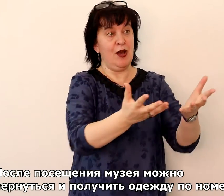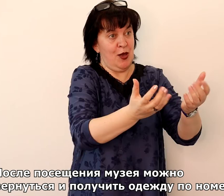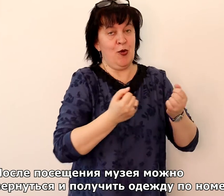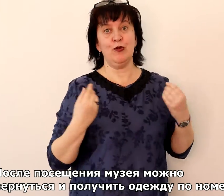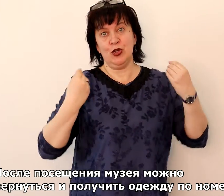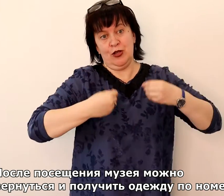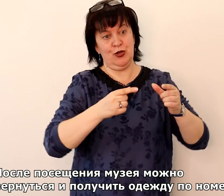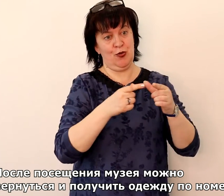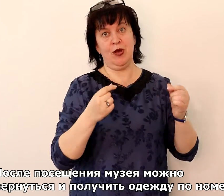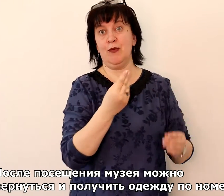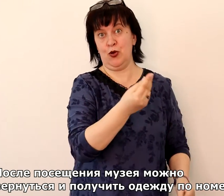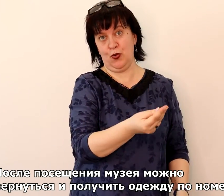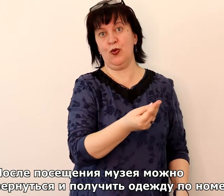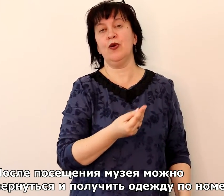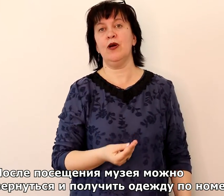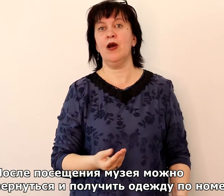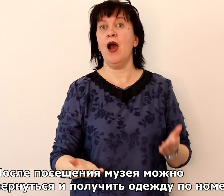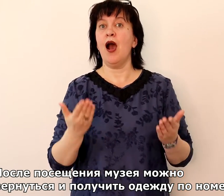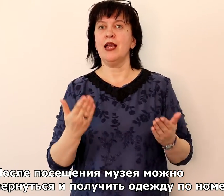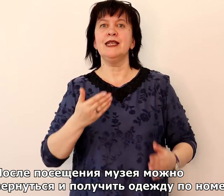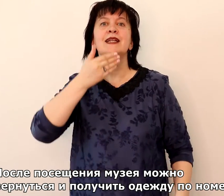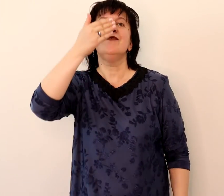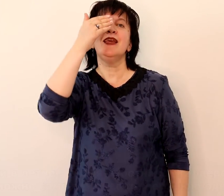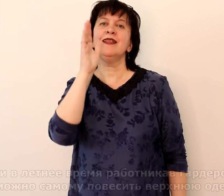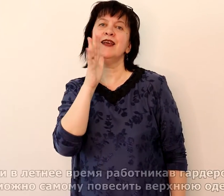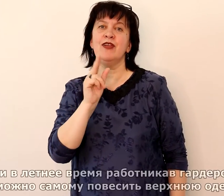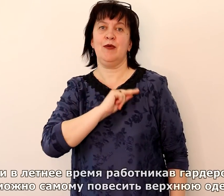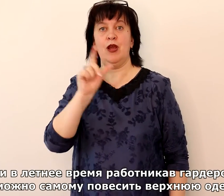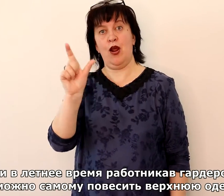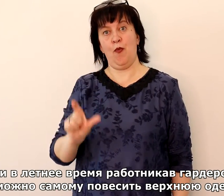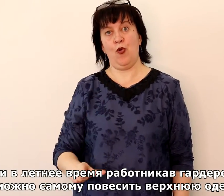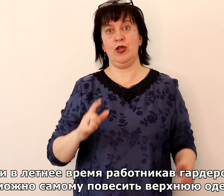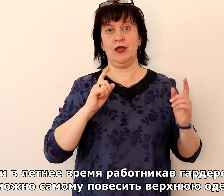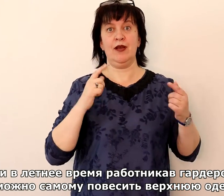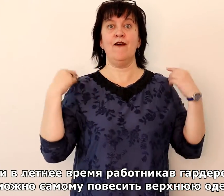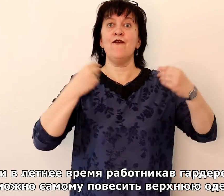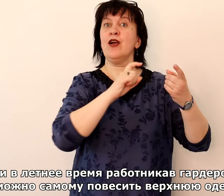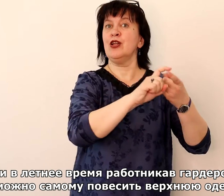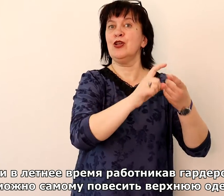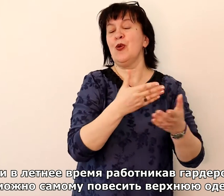в летнее время работника в гардеробе нет, то можно самому повесить верхнюю одежду.